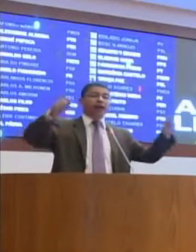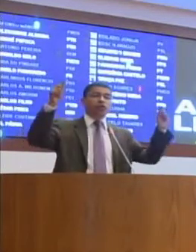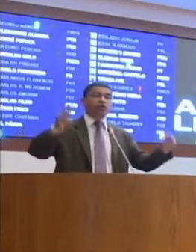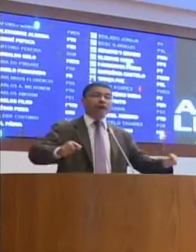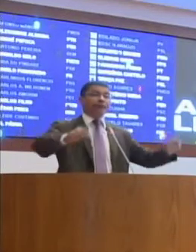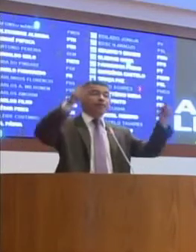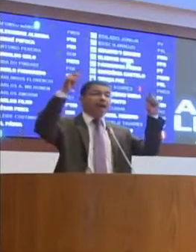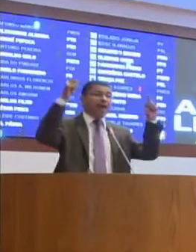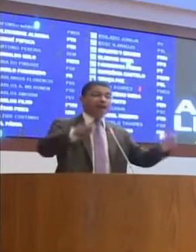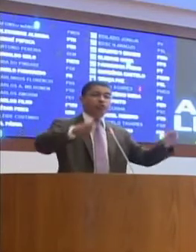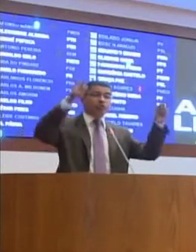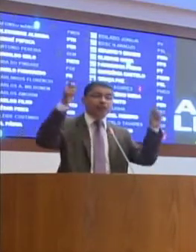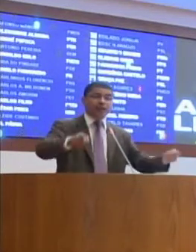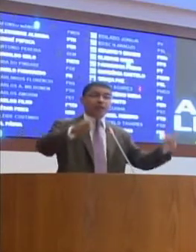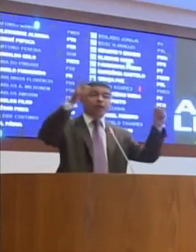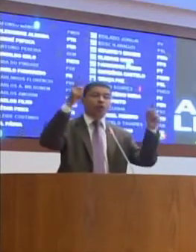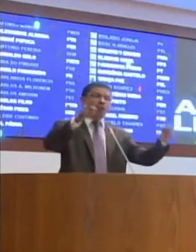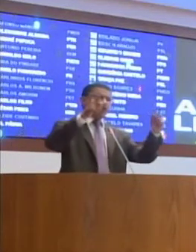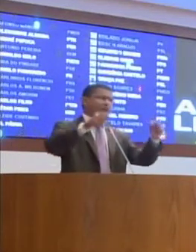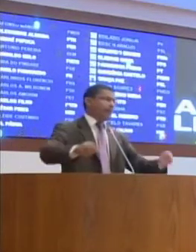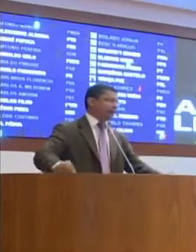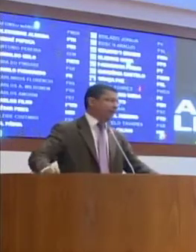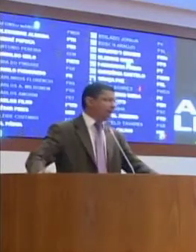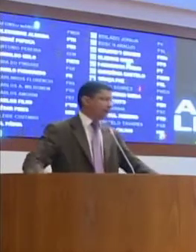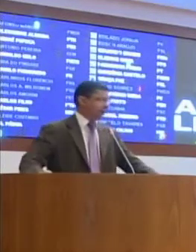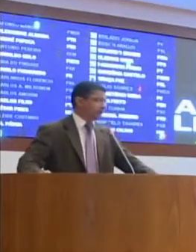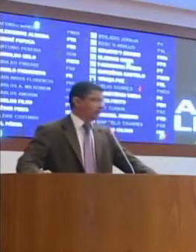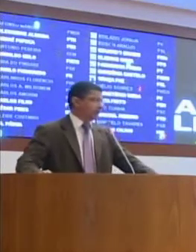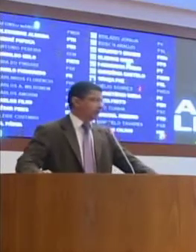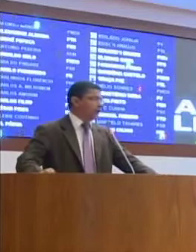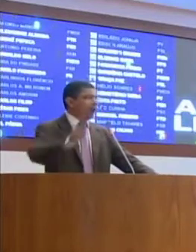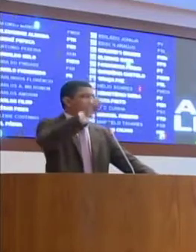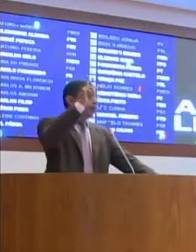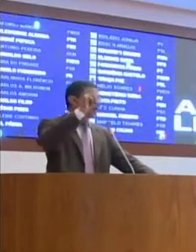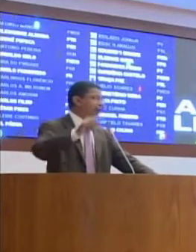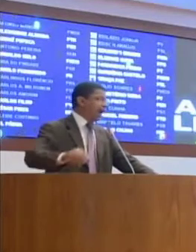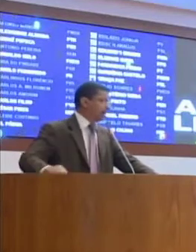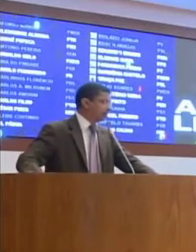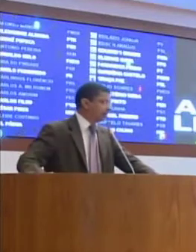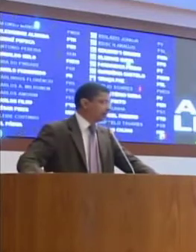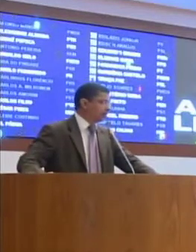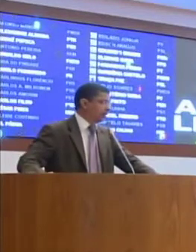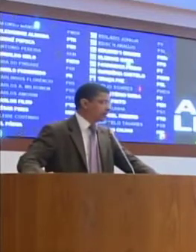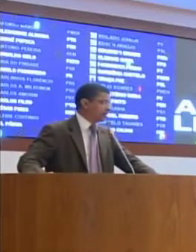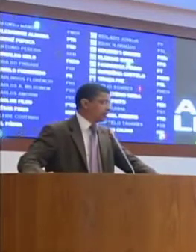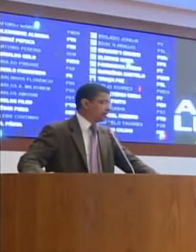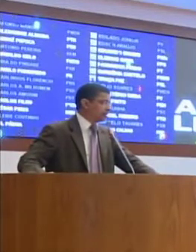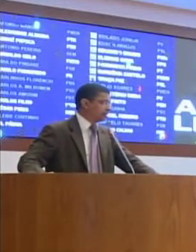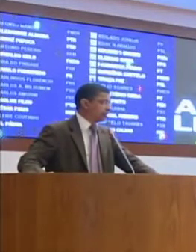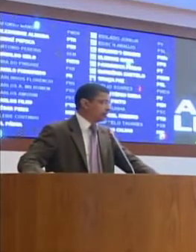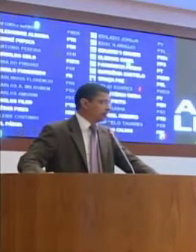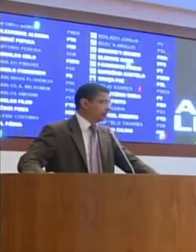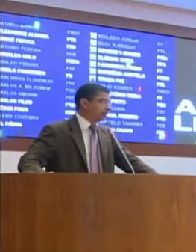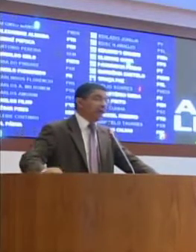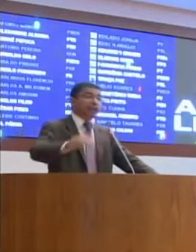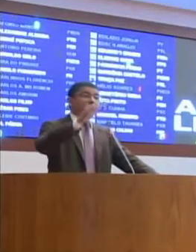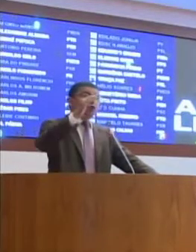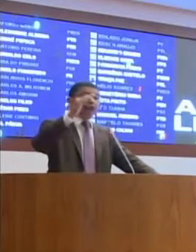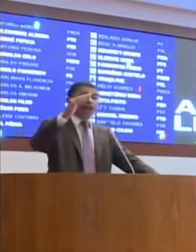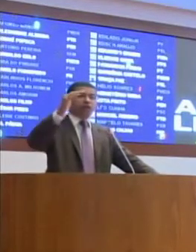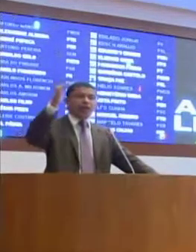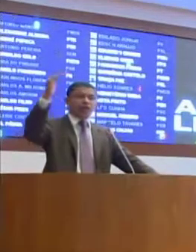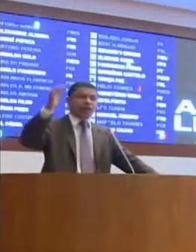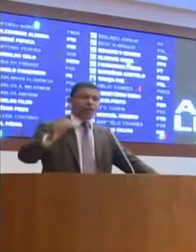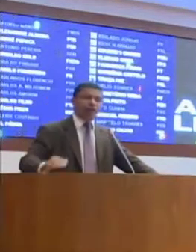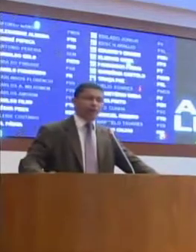que encontrar um jeito, é para reduzir o preço da passagem. Não é para aumentar o preço da passagem. Tem que